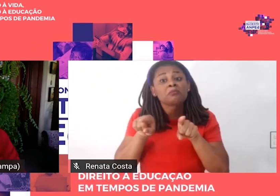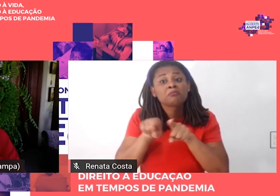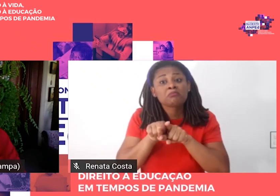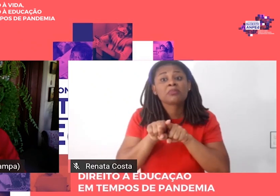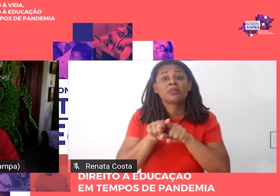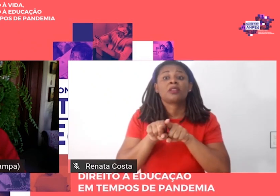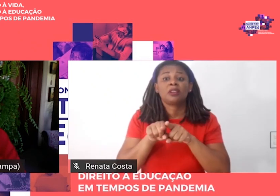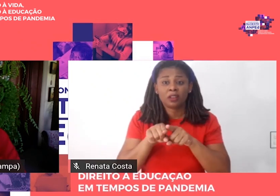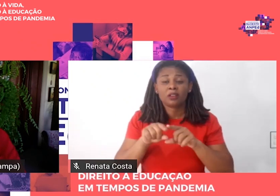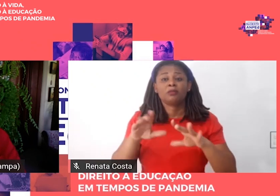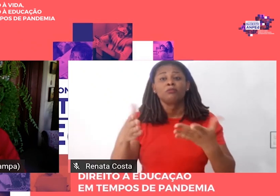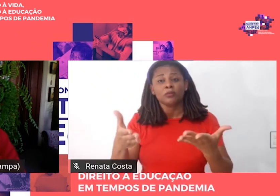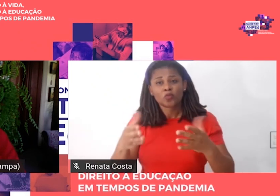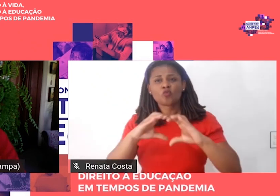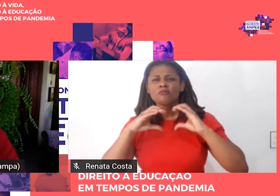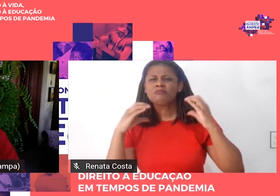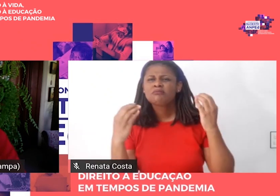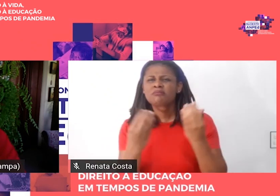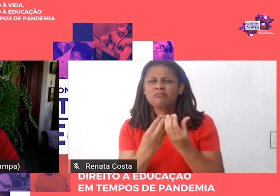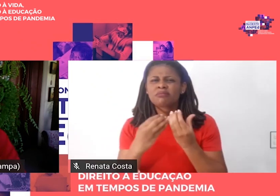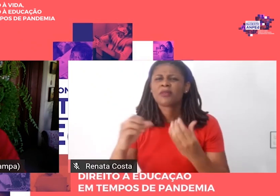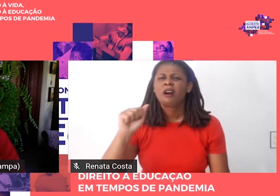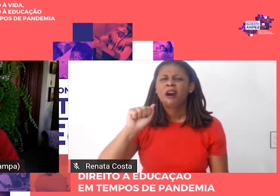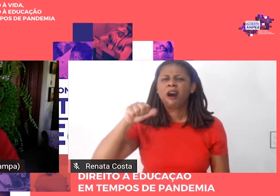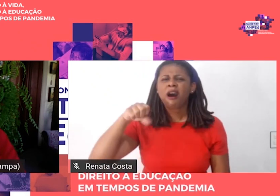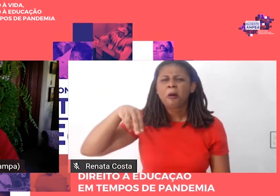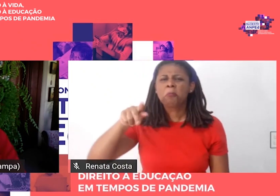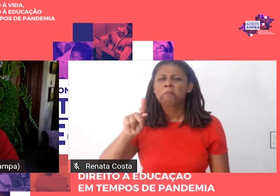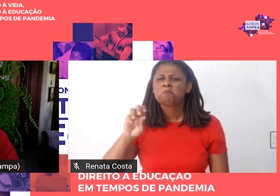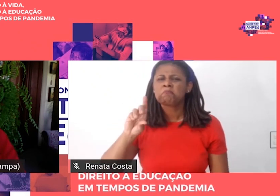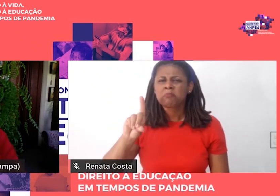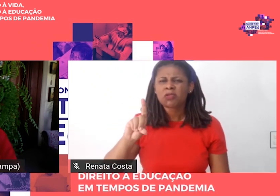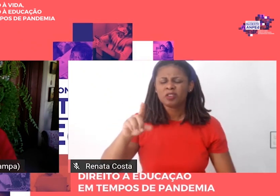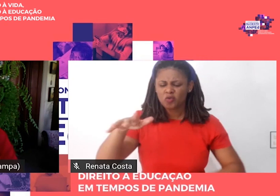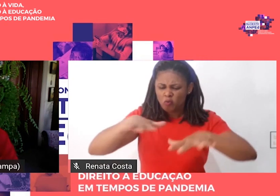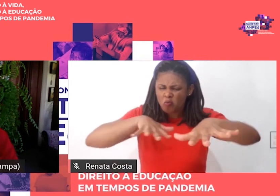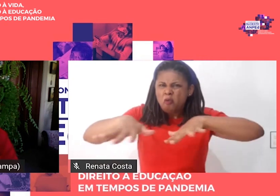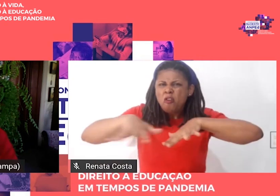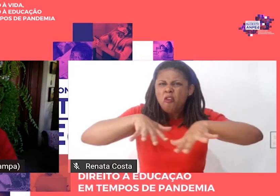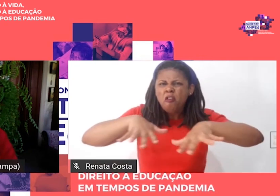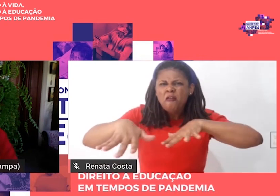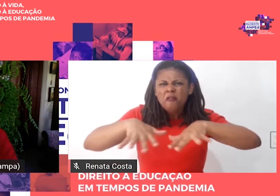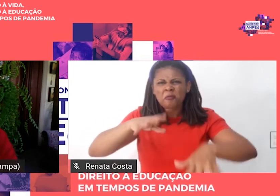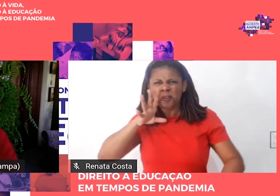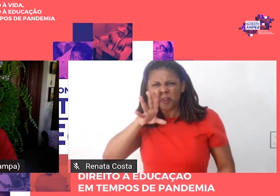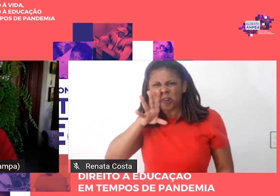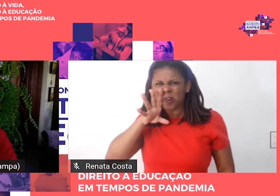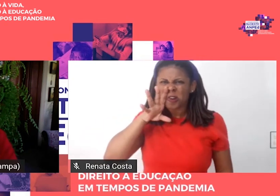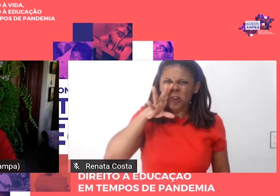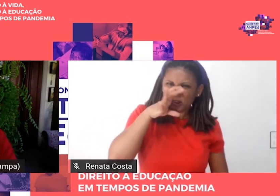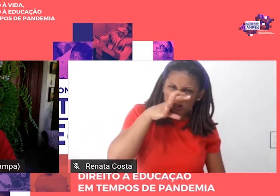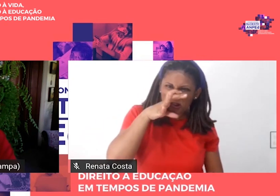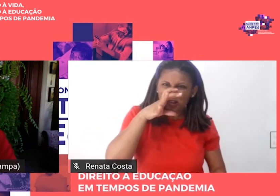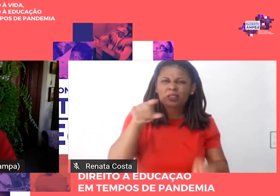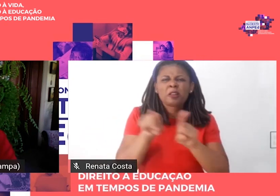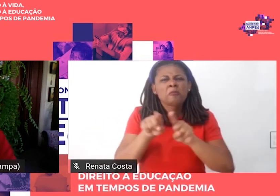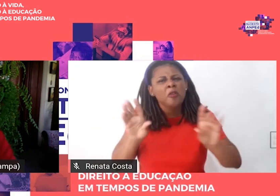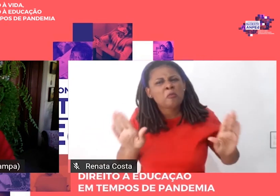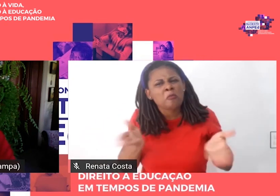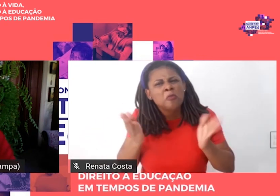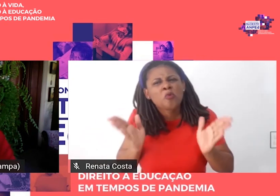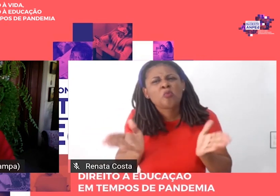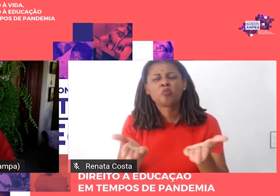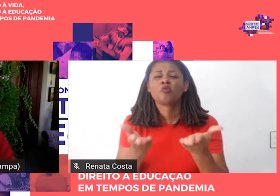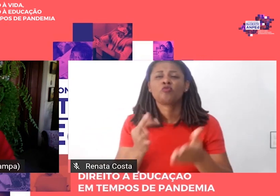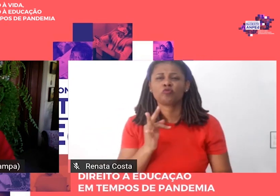intelectuais de resistência e de promover a invenção do futuro com justiça